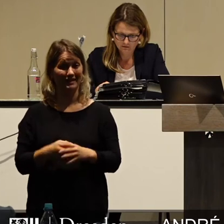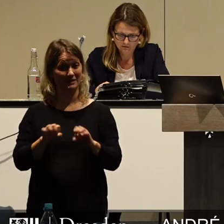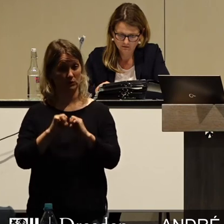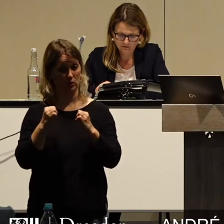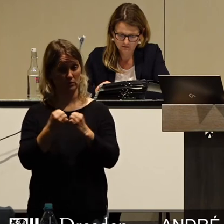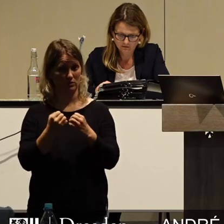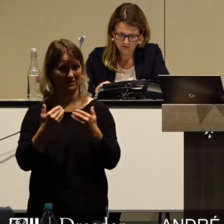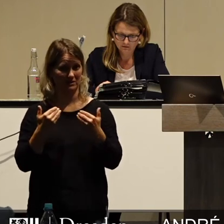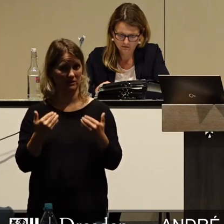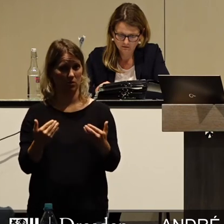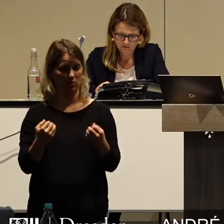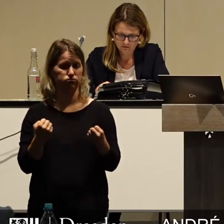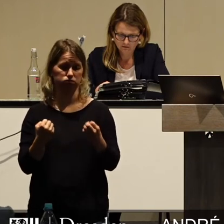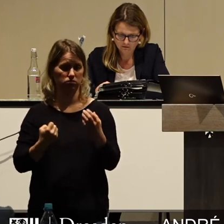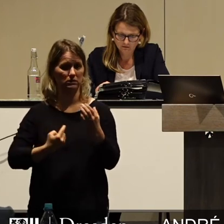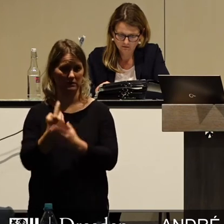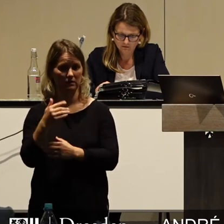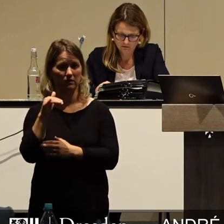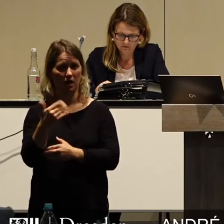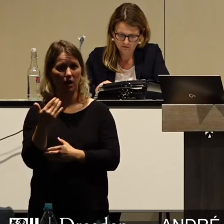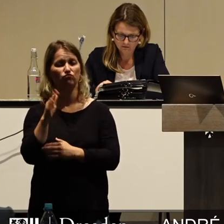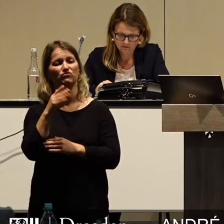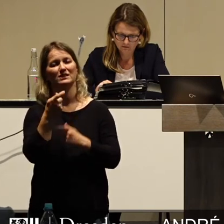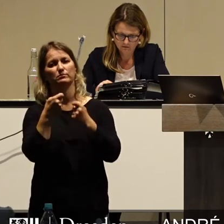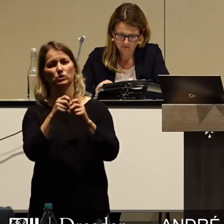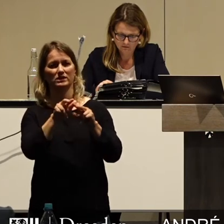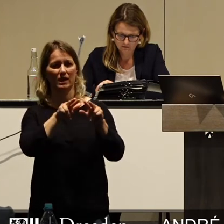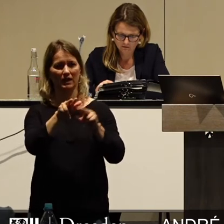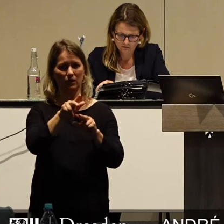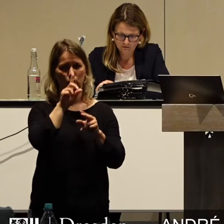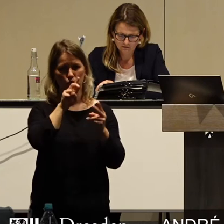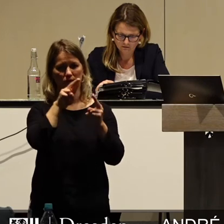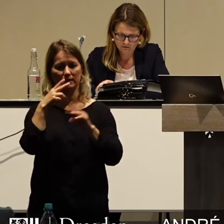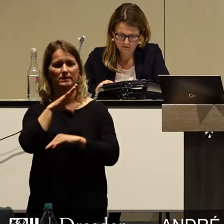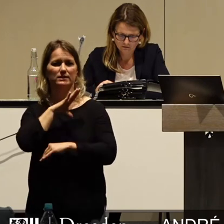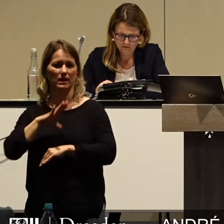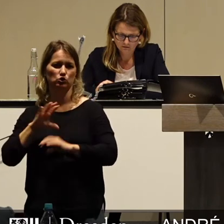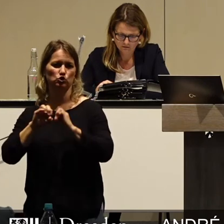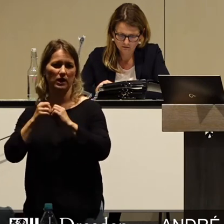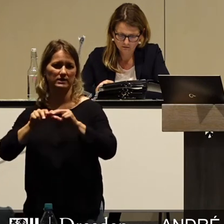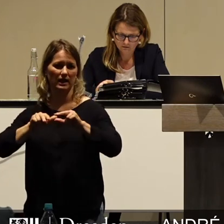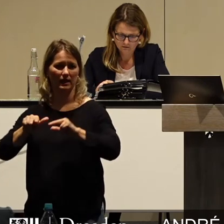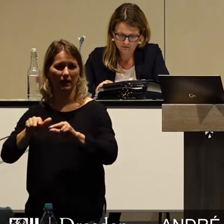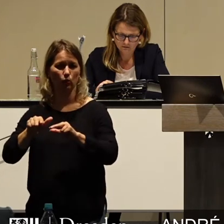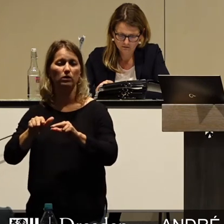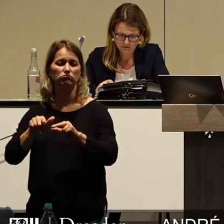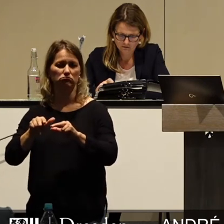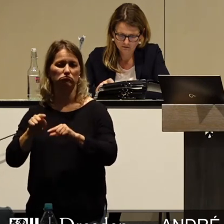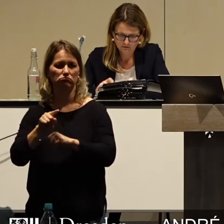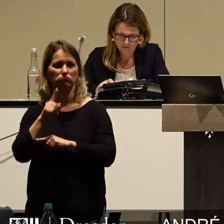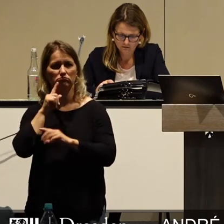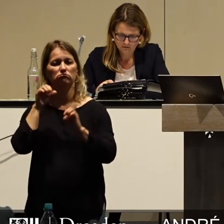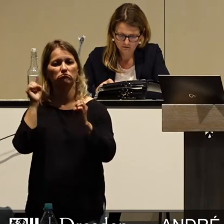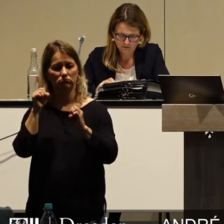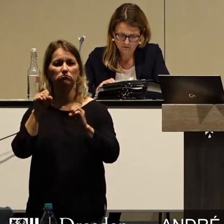Situation haben sowohl die Bundesregierung als auch die sächsische Staatsregierung weitreichende Maßnahmen